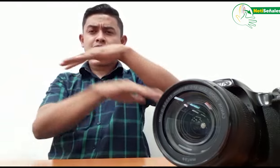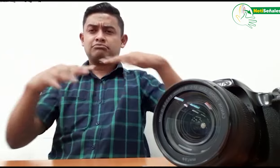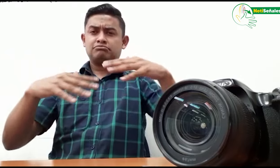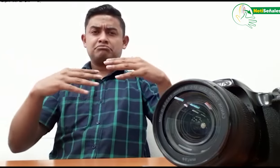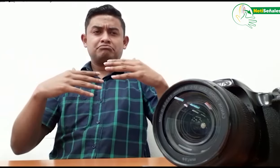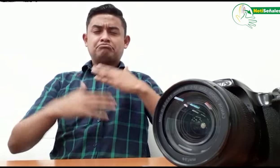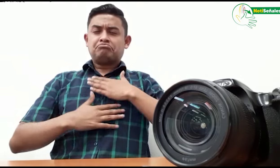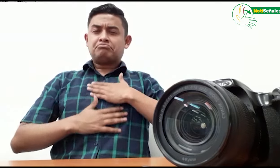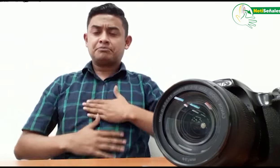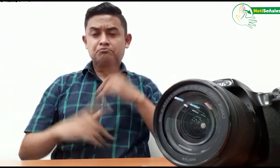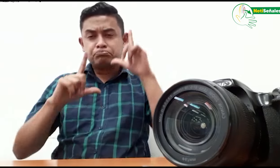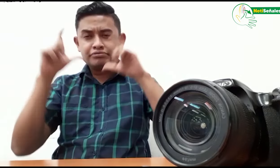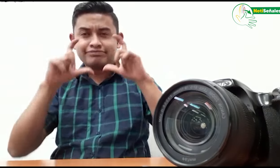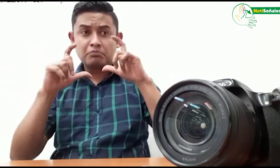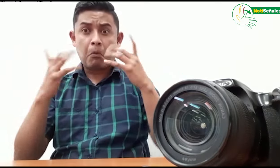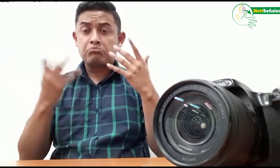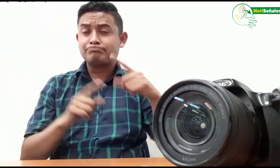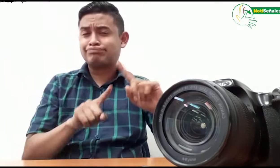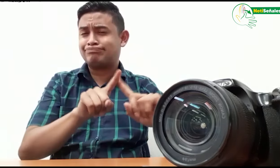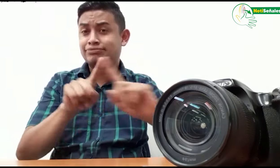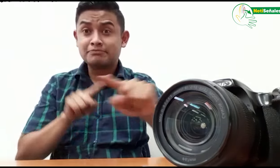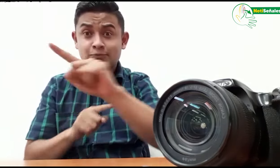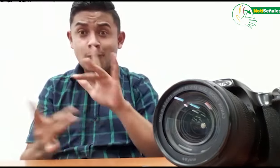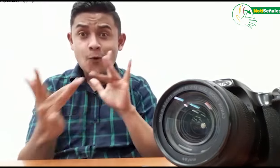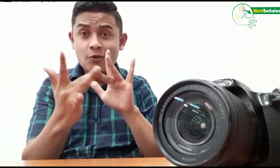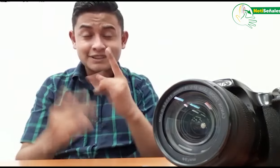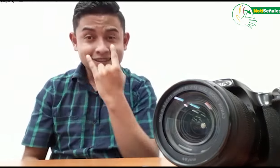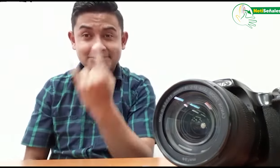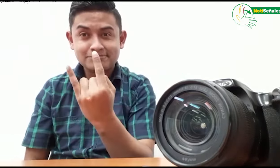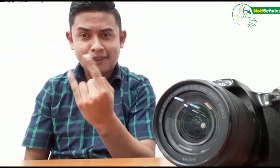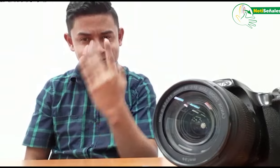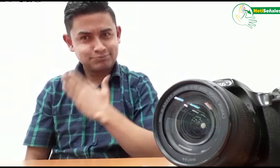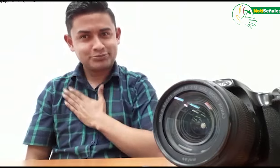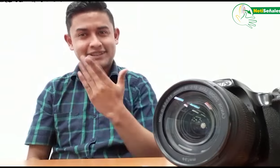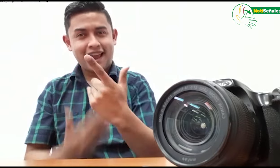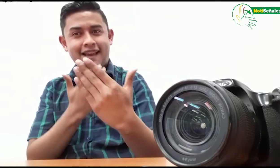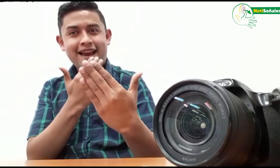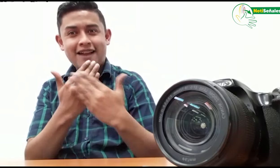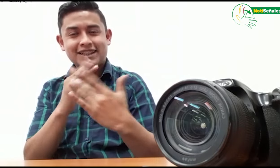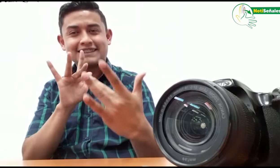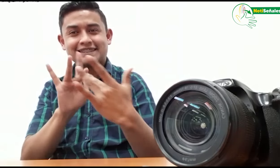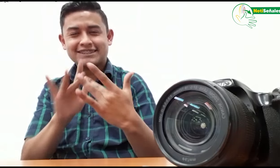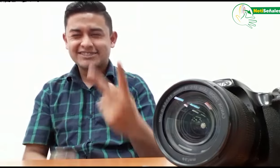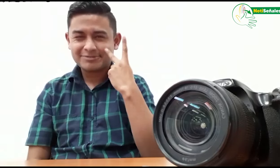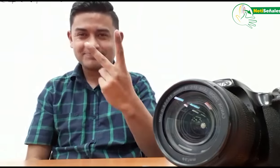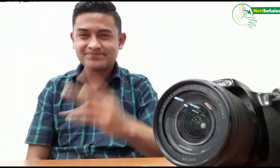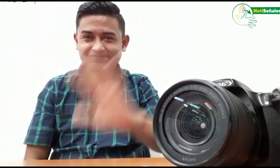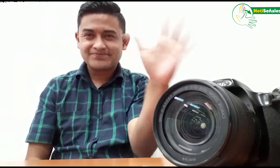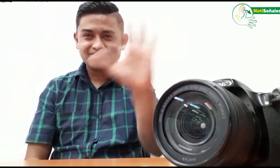al aire libre, diferentes fotografías Si están interesados, pónganse en contacto conmigo y con mucho gusto los atenderé